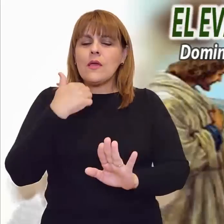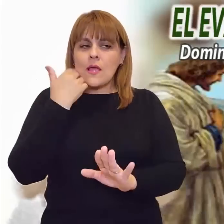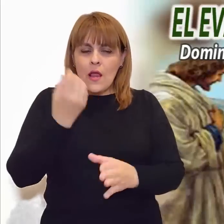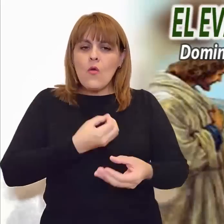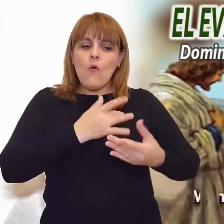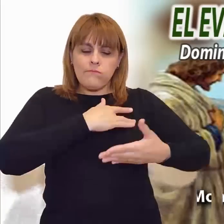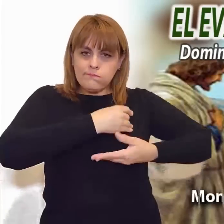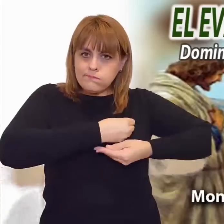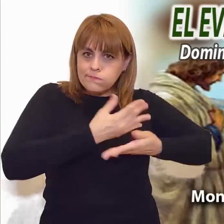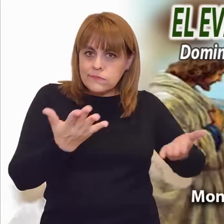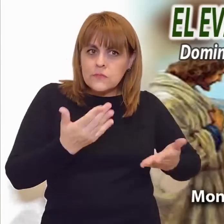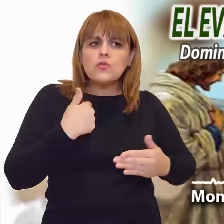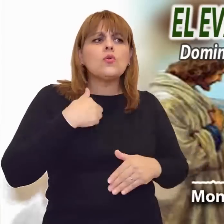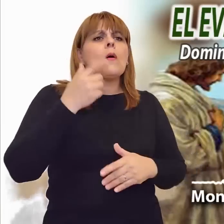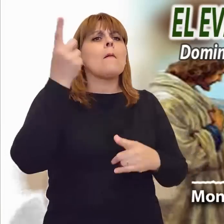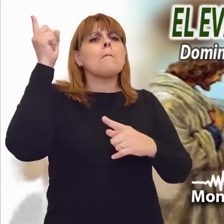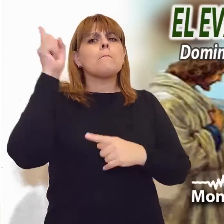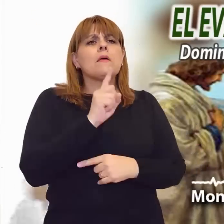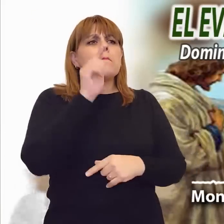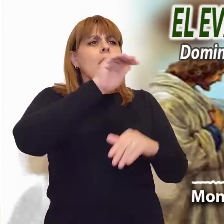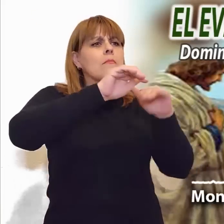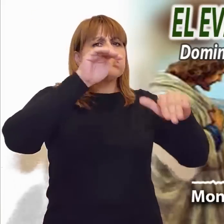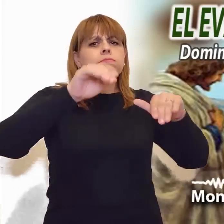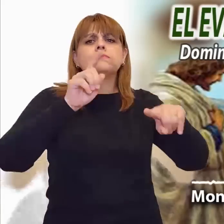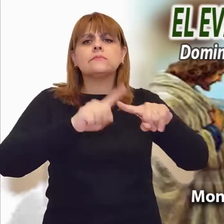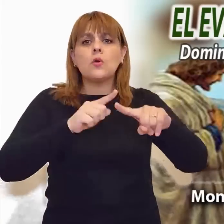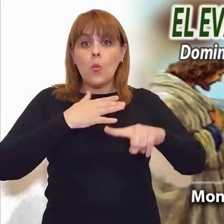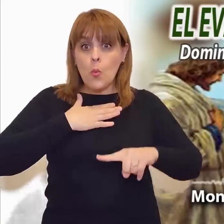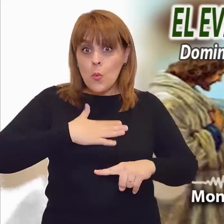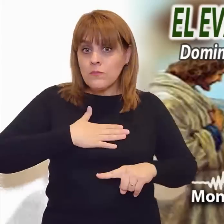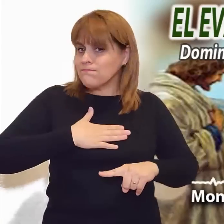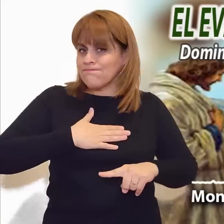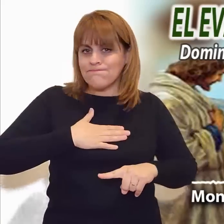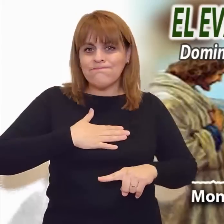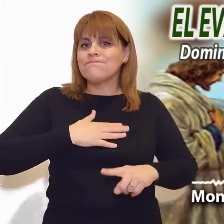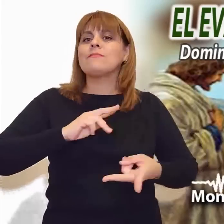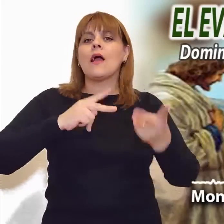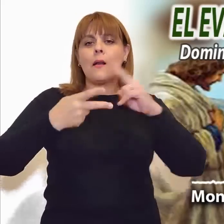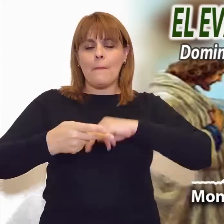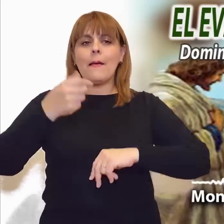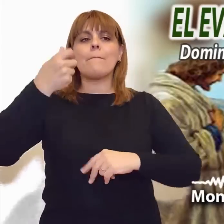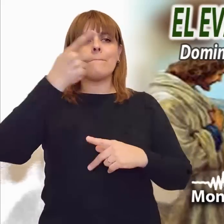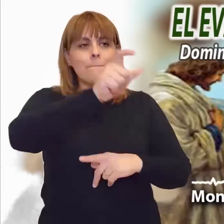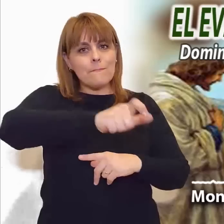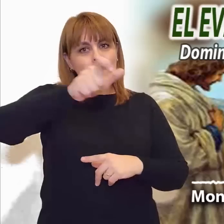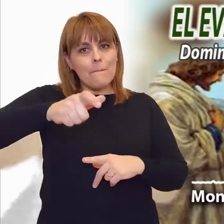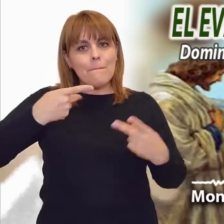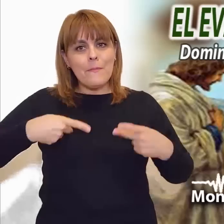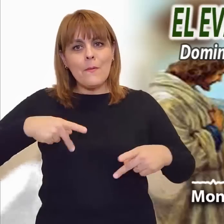En una aplicación que del texto hace San Bé del Venerable, que podríamos traducir,